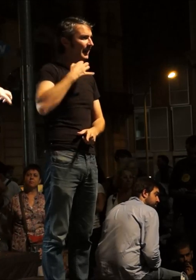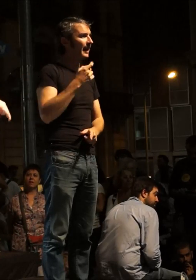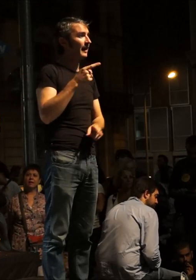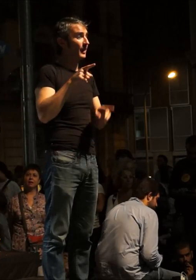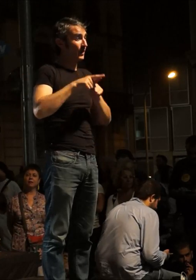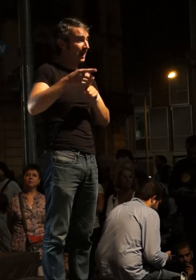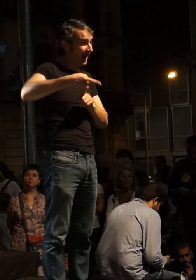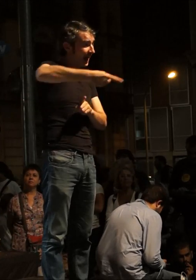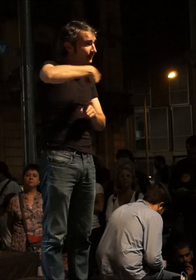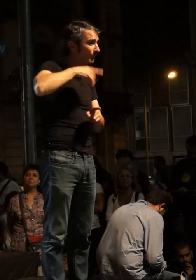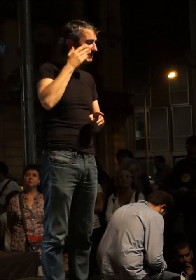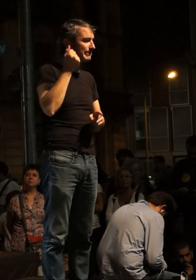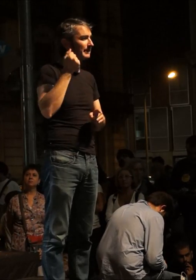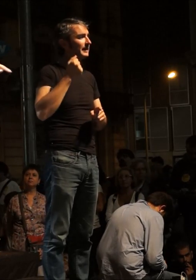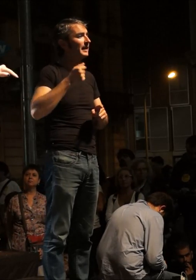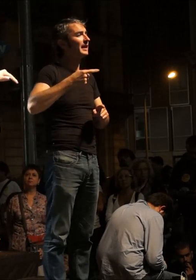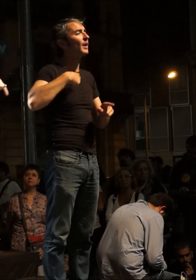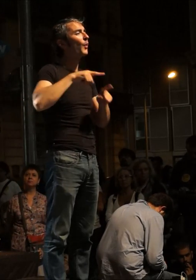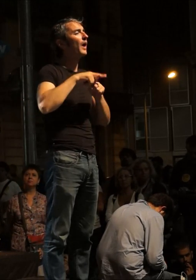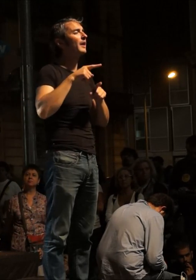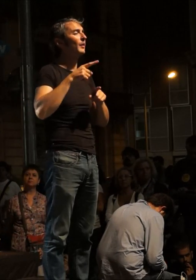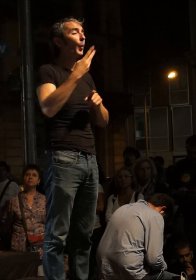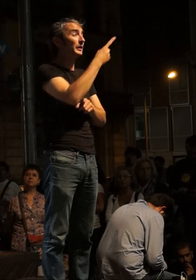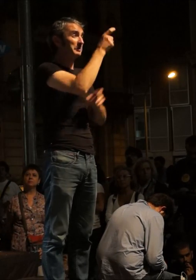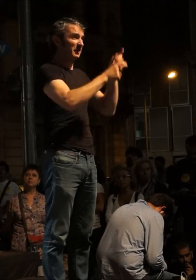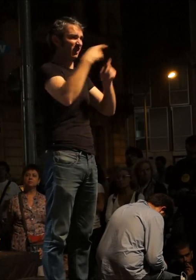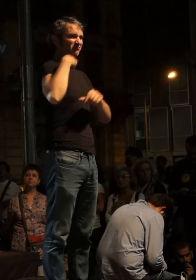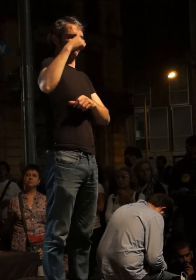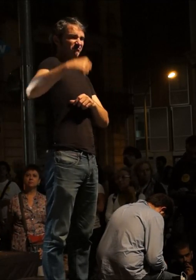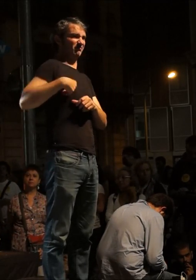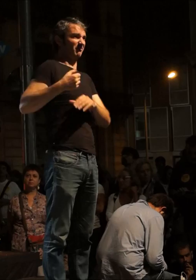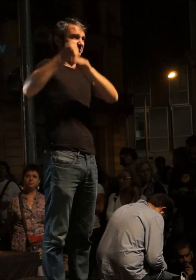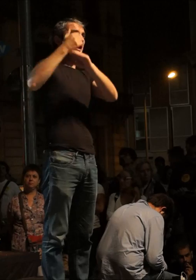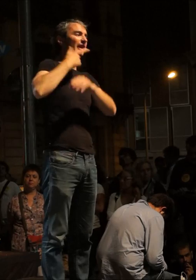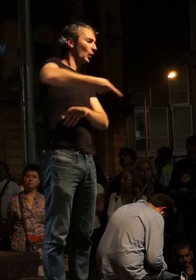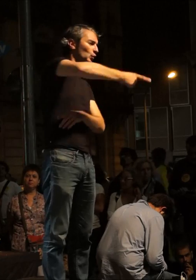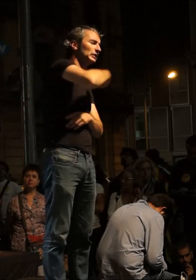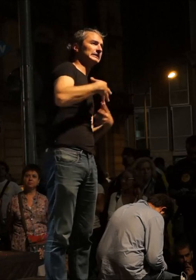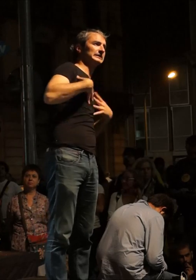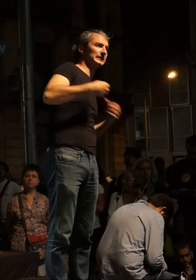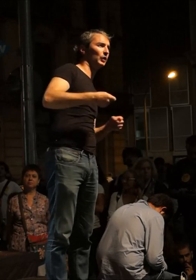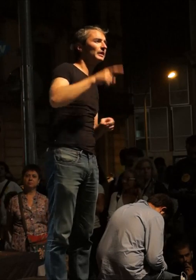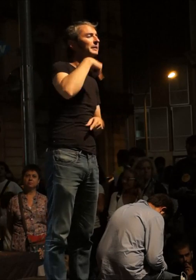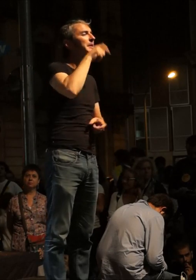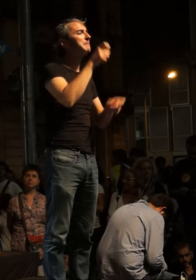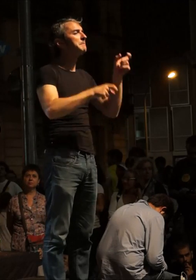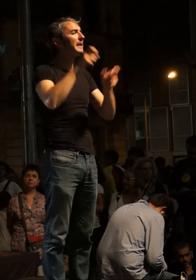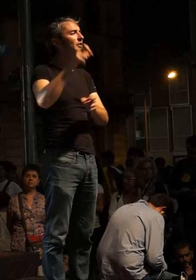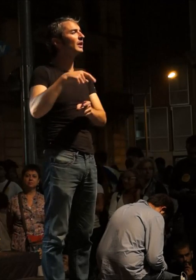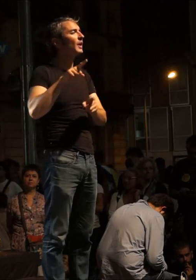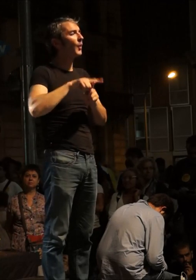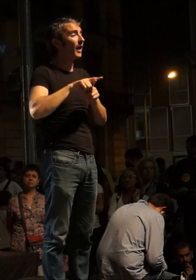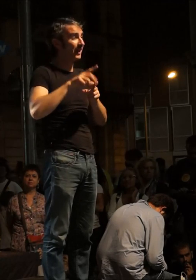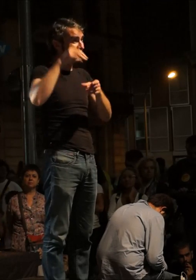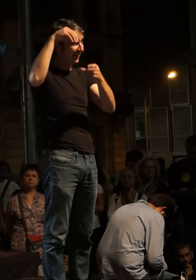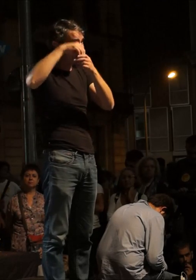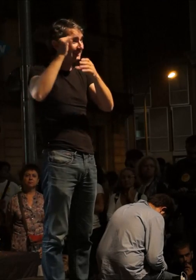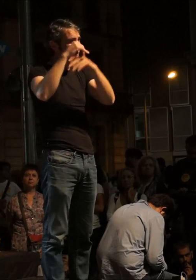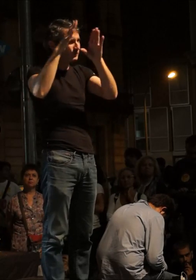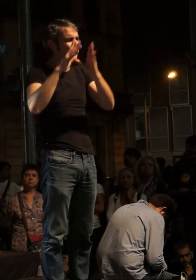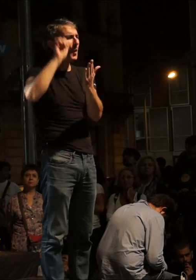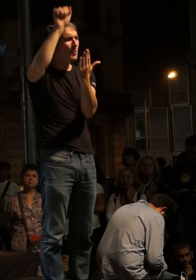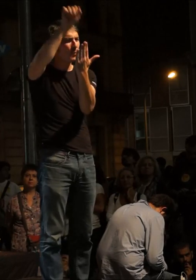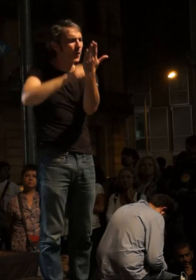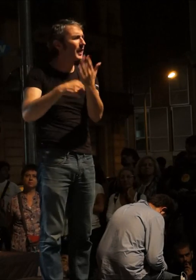mercadejar amb la sanitat i fer que quatre persones s'enriquissin amb la nostra salut, que aquestes institucions estan buides de sobirania,